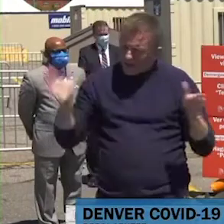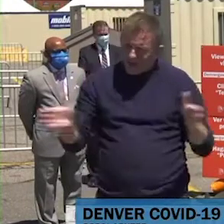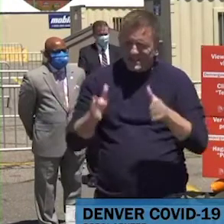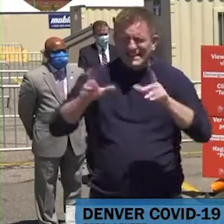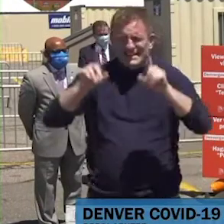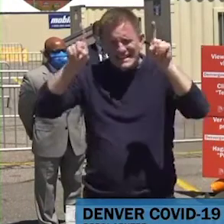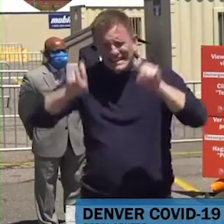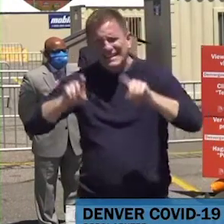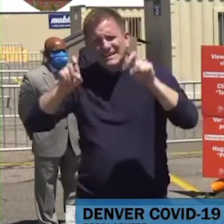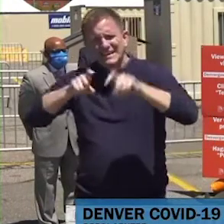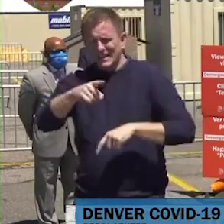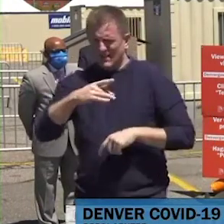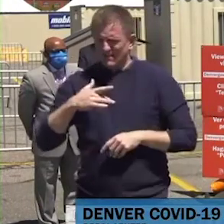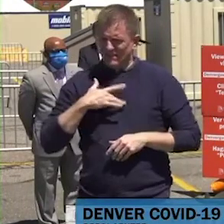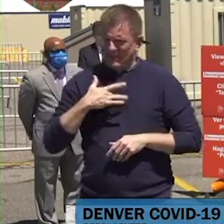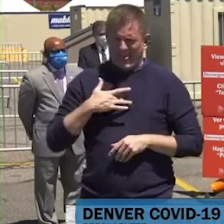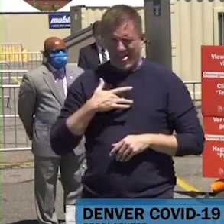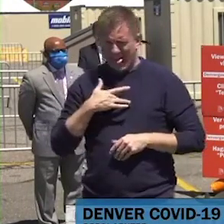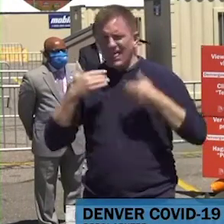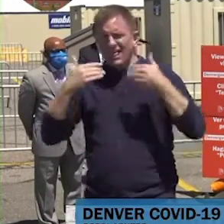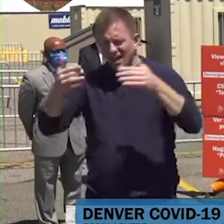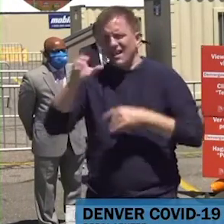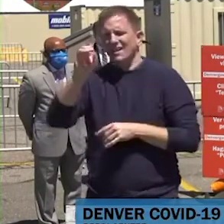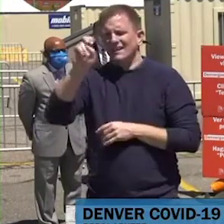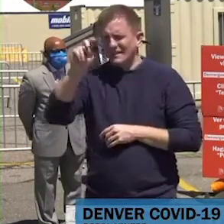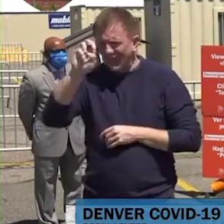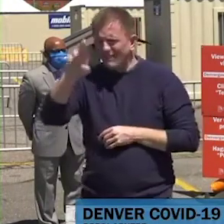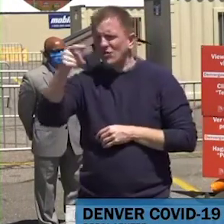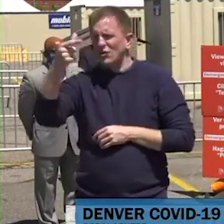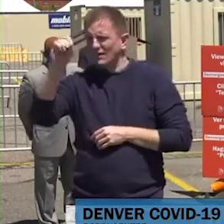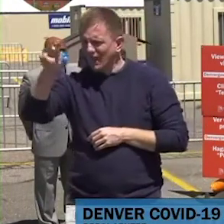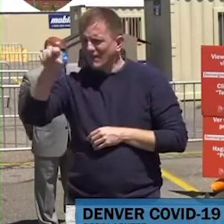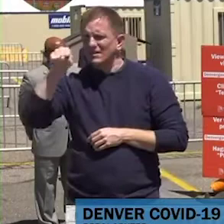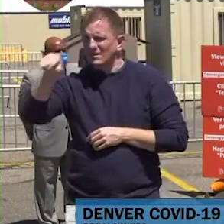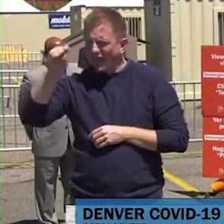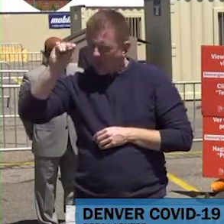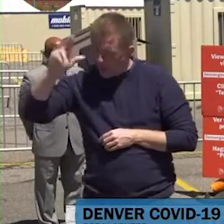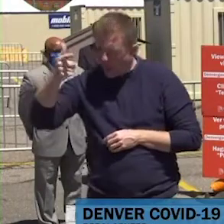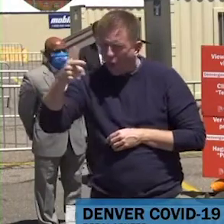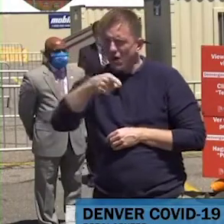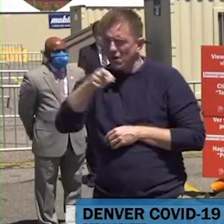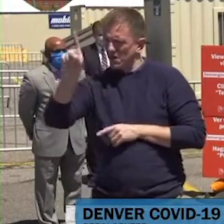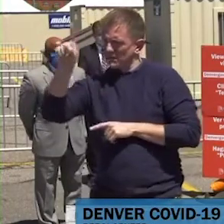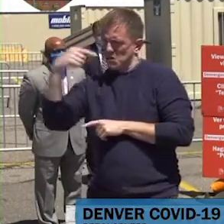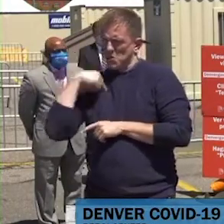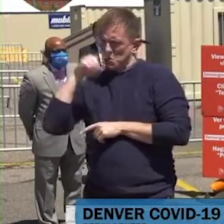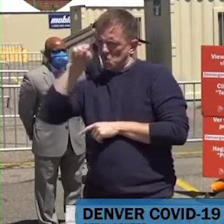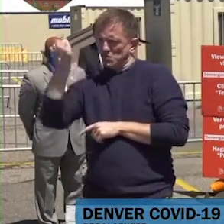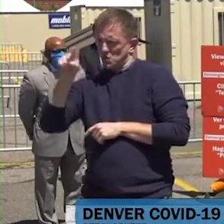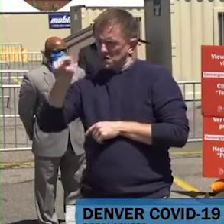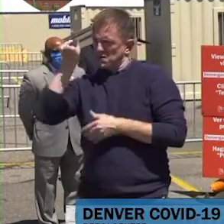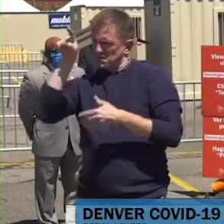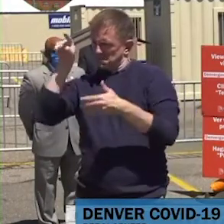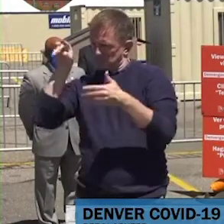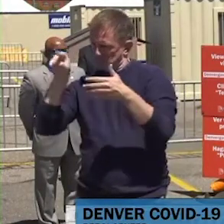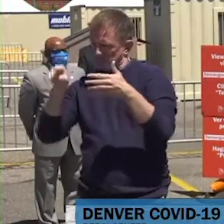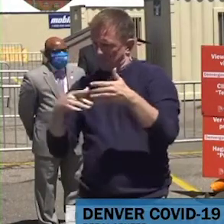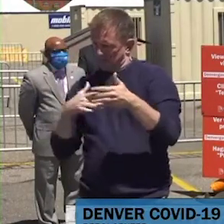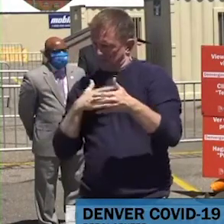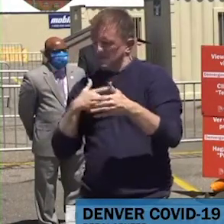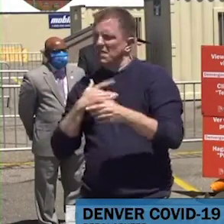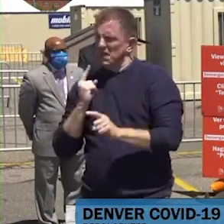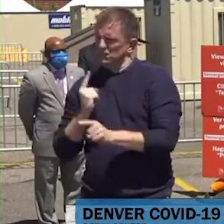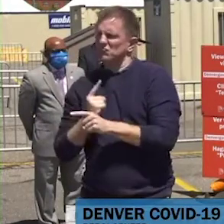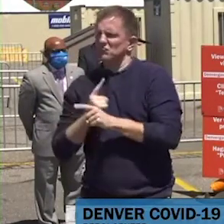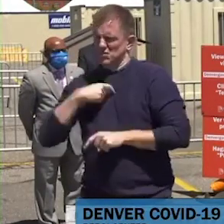determinar si ellos son elegibles para recibir la prueba. No como los otros sitios previos. La prueba aquí no está limitada nada más a